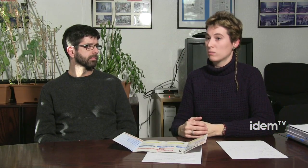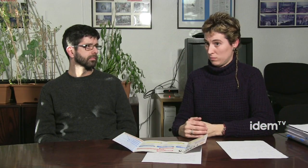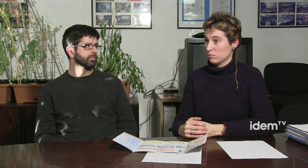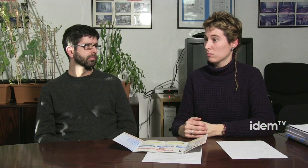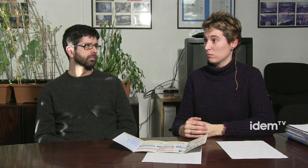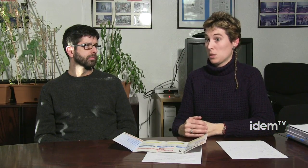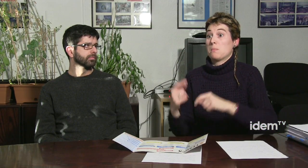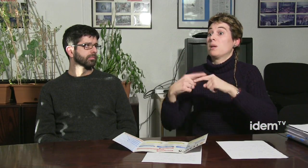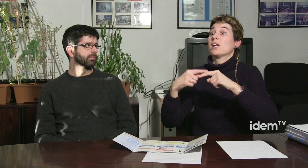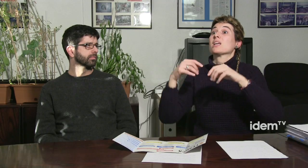integració social.